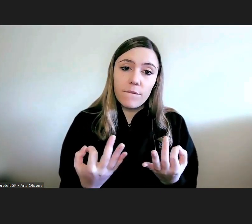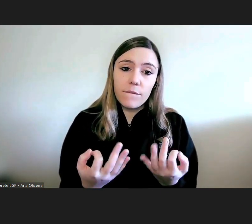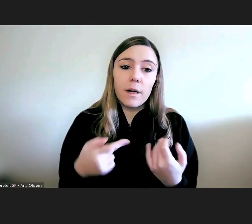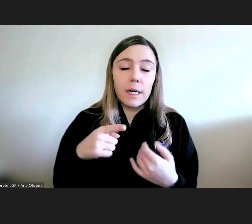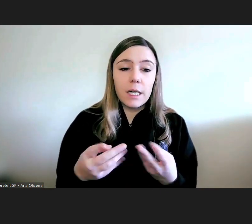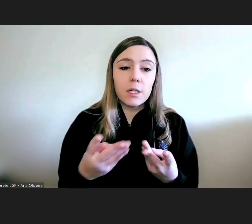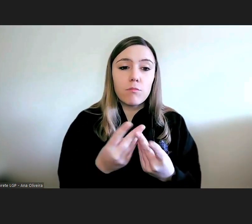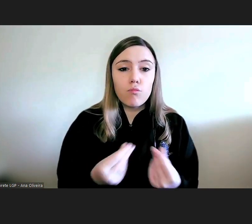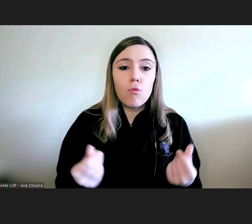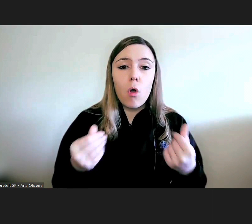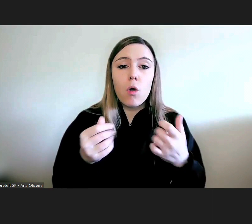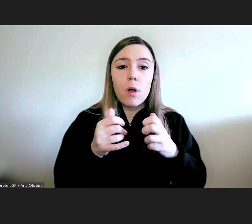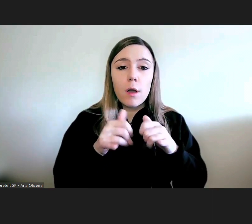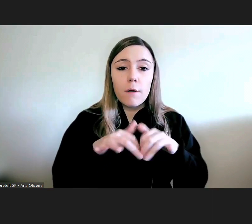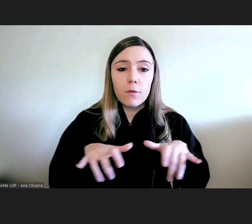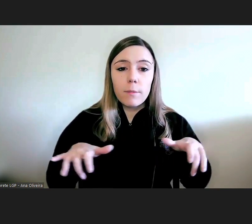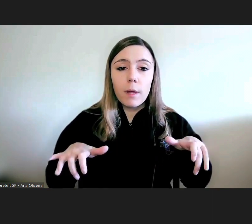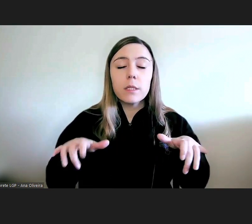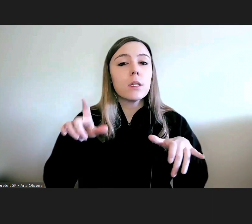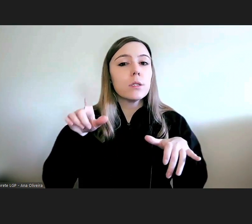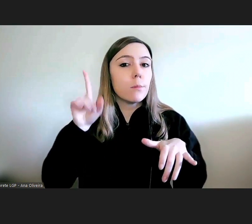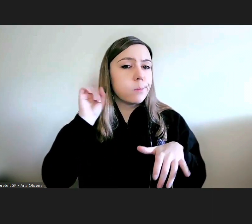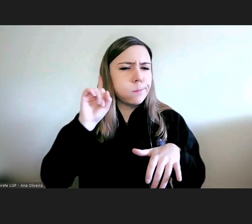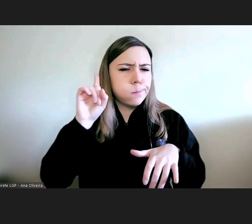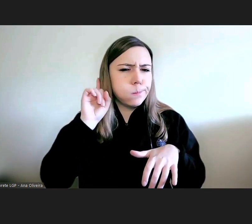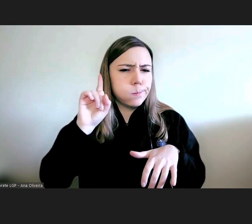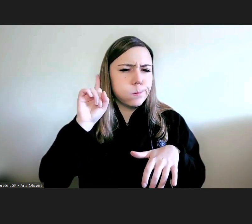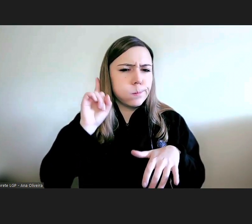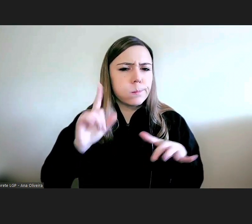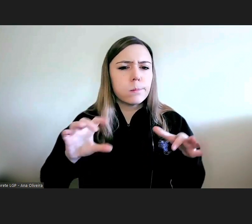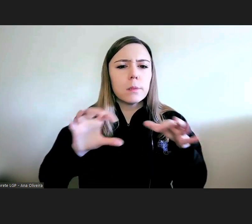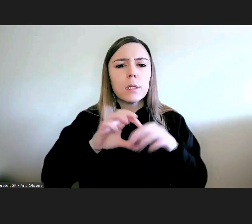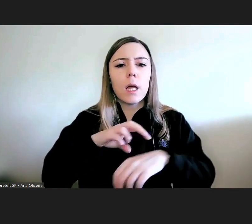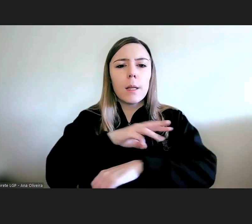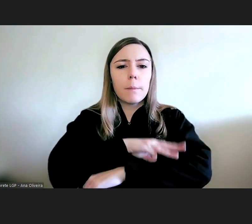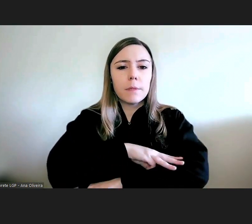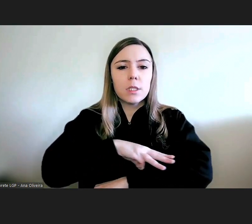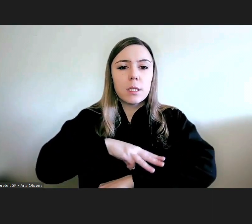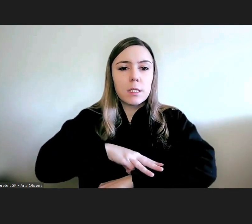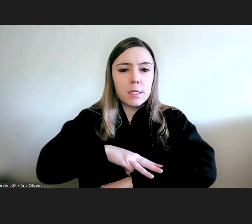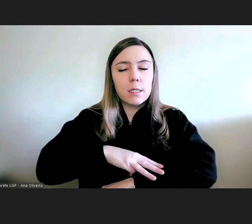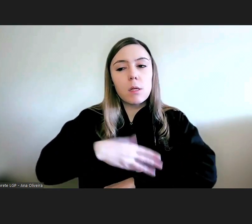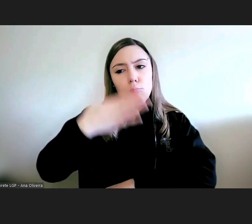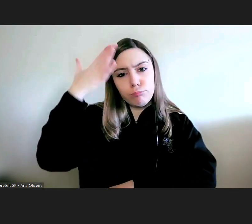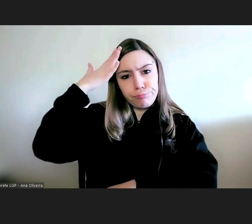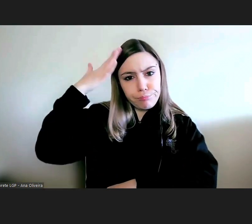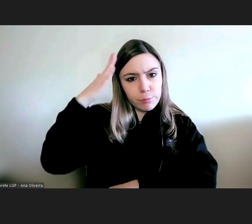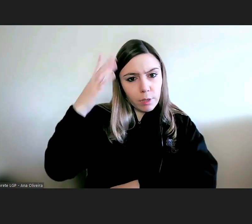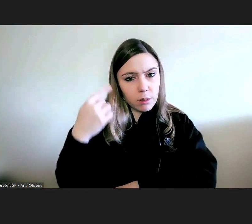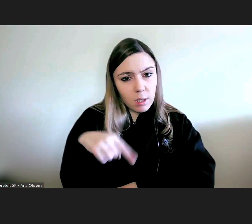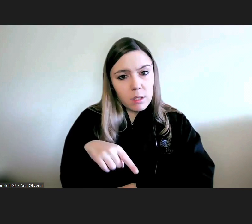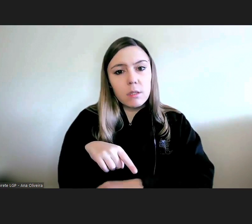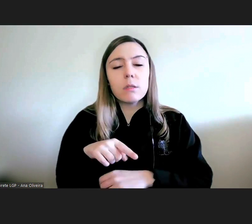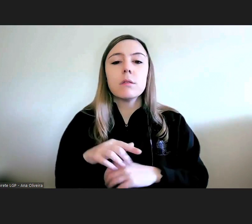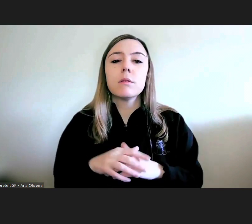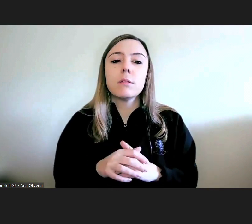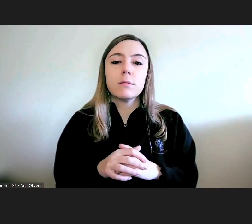informáticas são de facto muito importantes essenciais a uma administração que seja competente que tenha